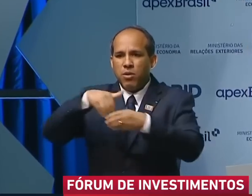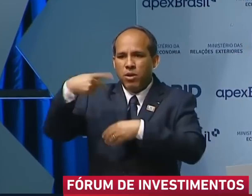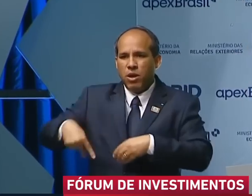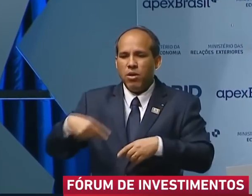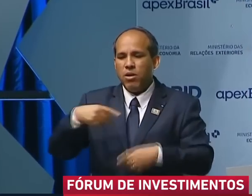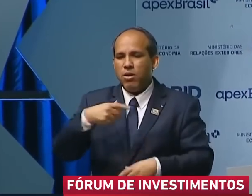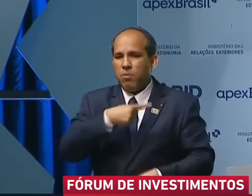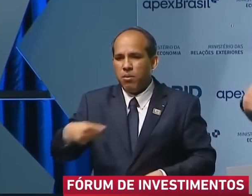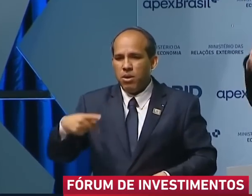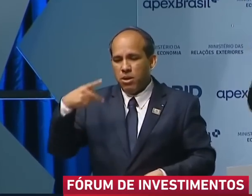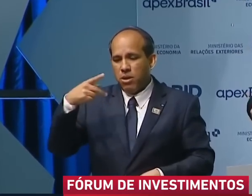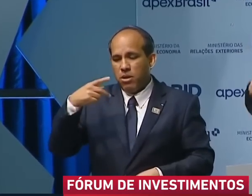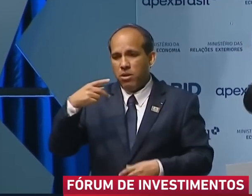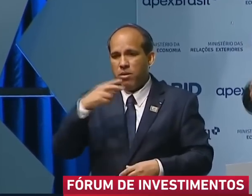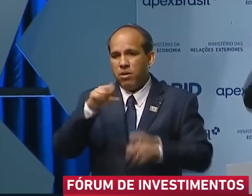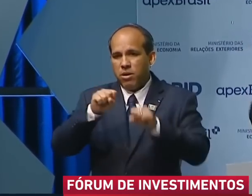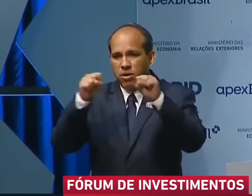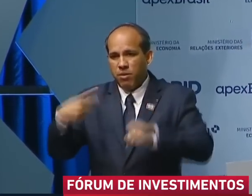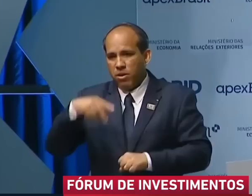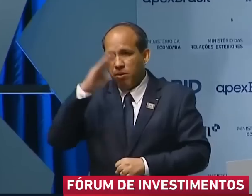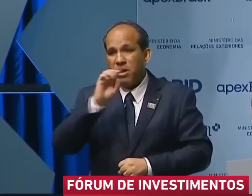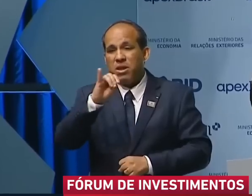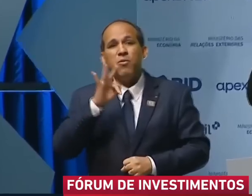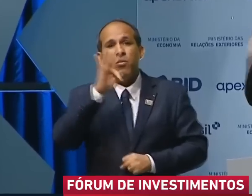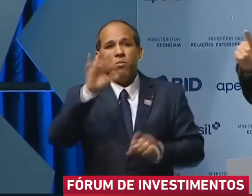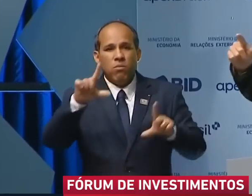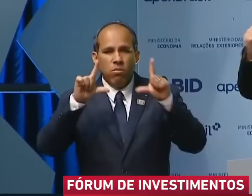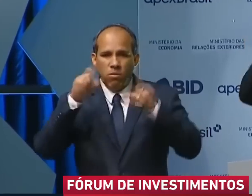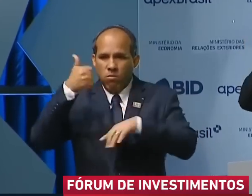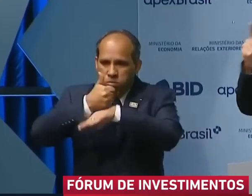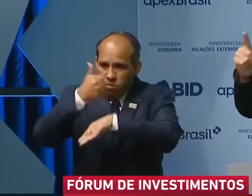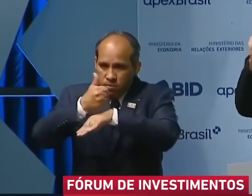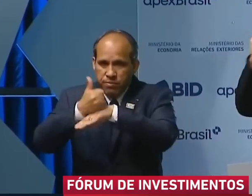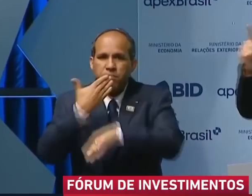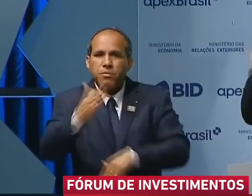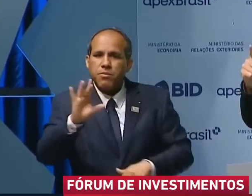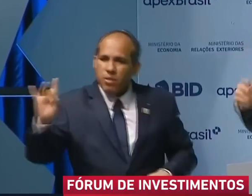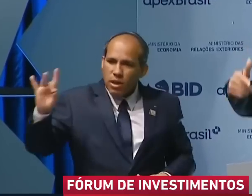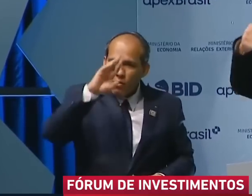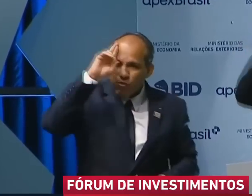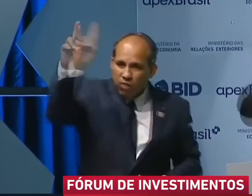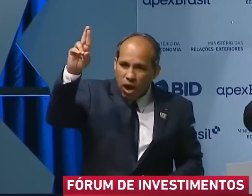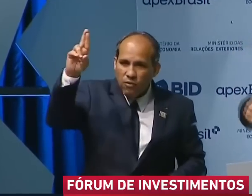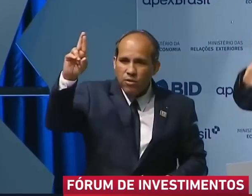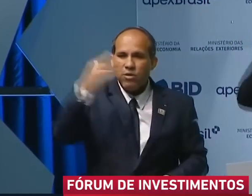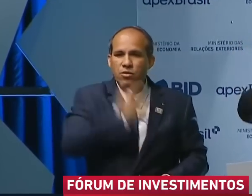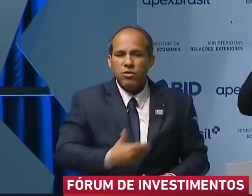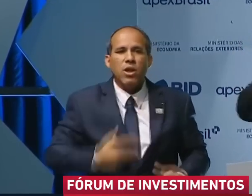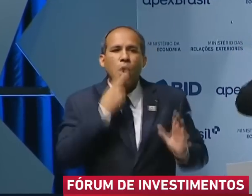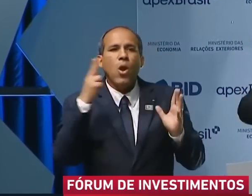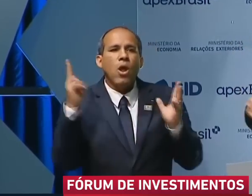do final da apuração no primeiro turno, peça para que seus respectivos chefes de Estado reconheçam